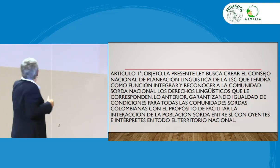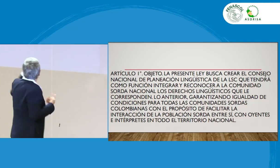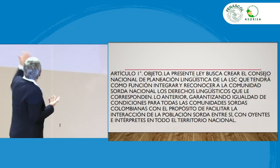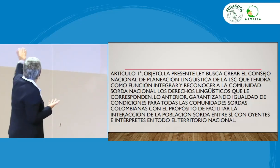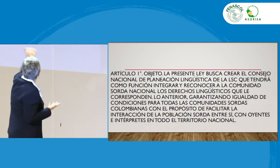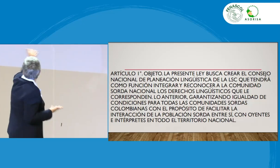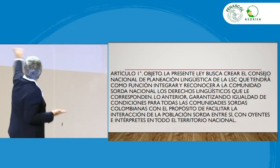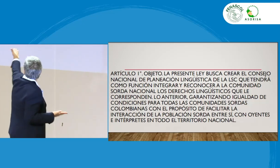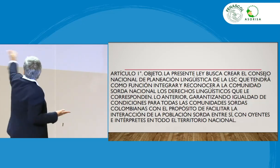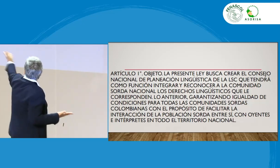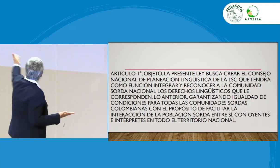allí lo dice,